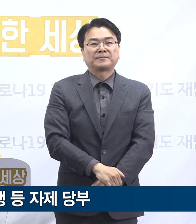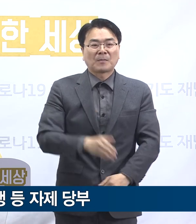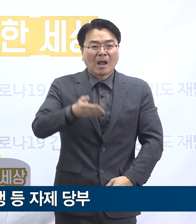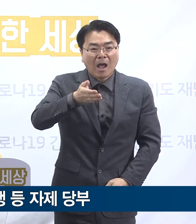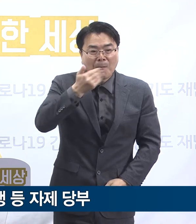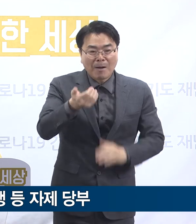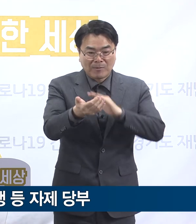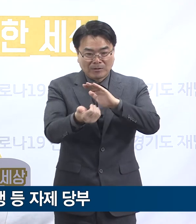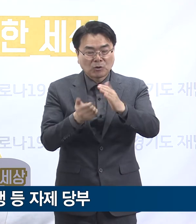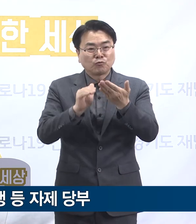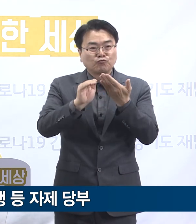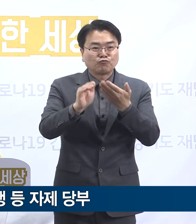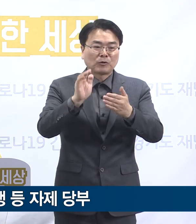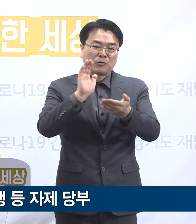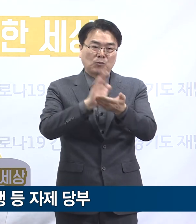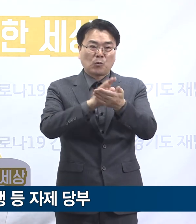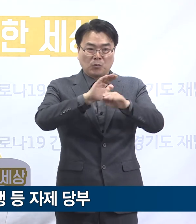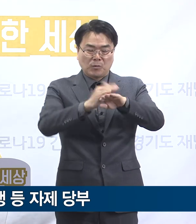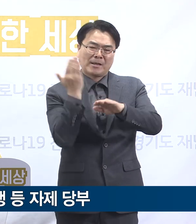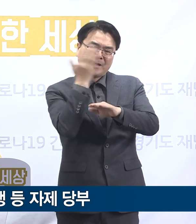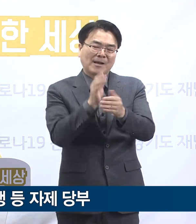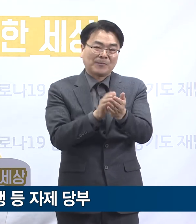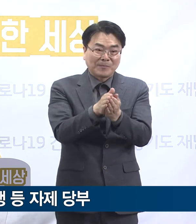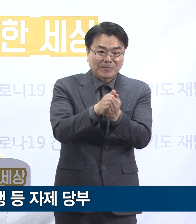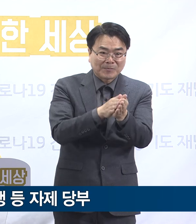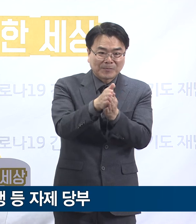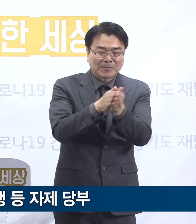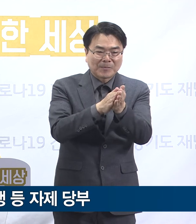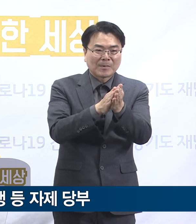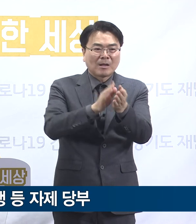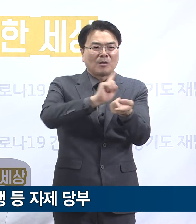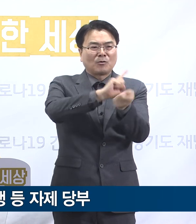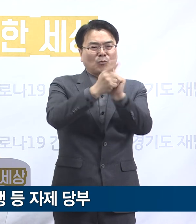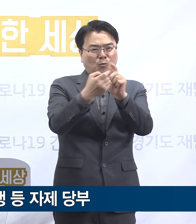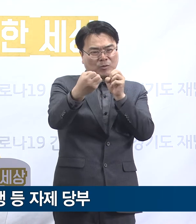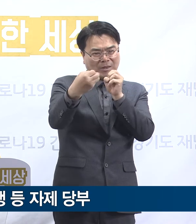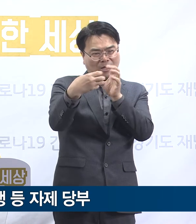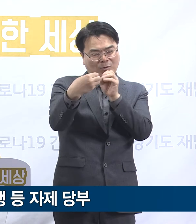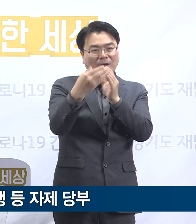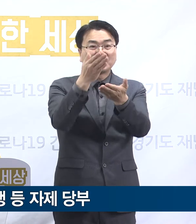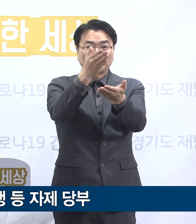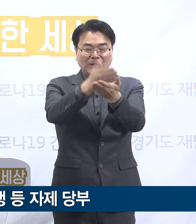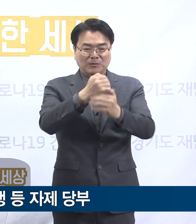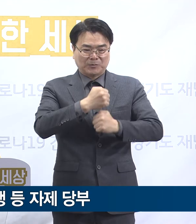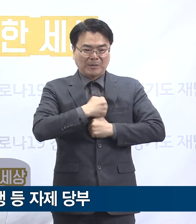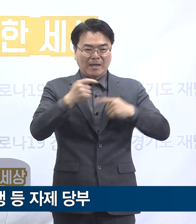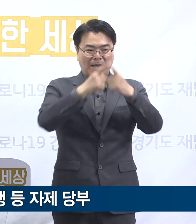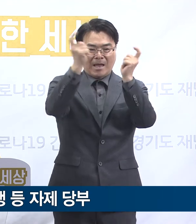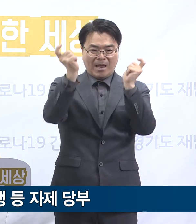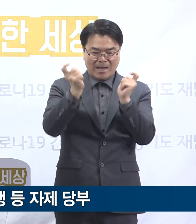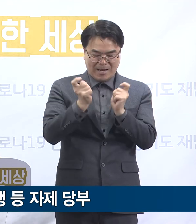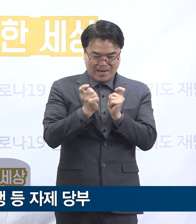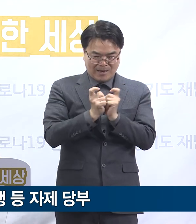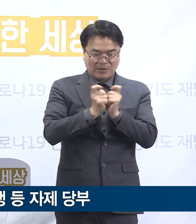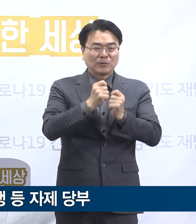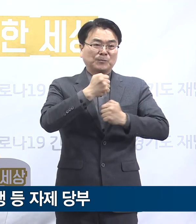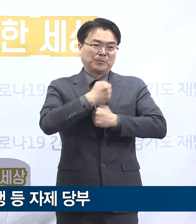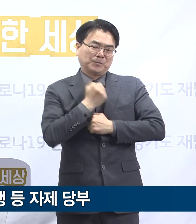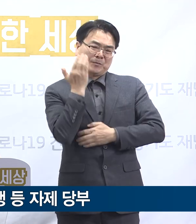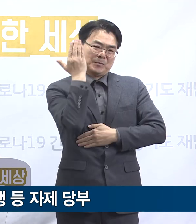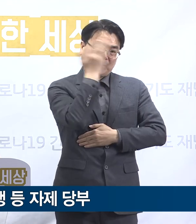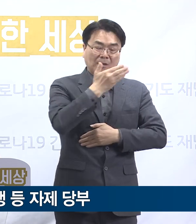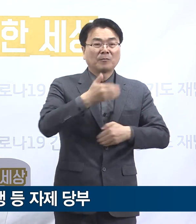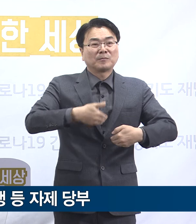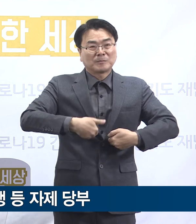식사 전에는 반드시 손을 씻고 식사를 할 때 가급적 대화를 자제하면서 개인 접시를 활용하는 등 개인 위생을